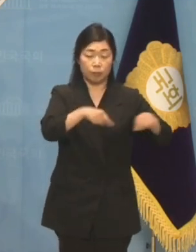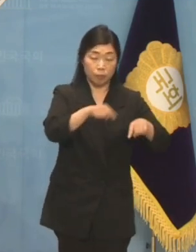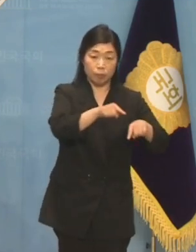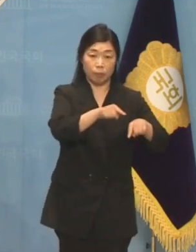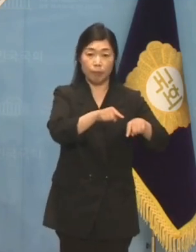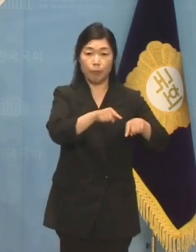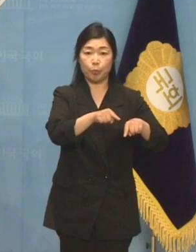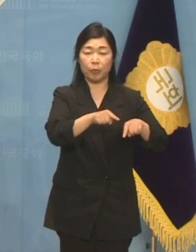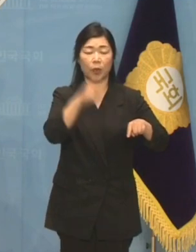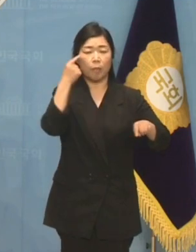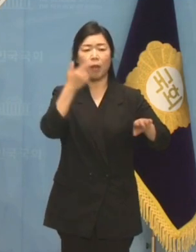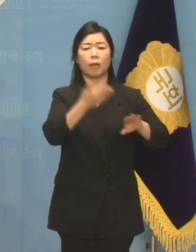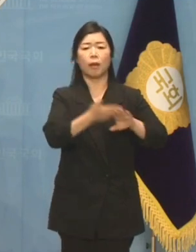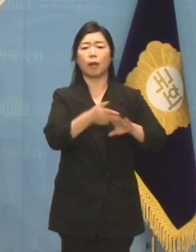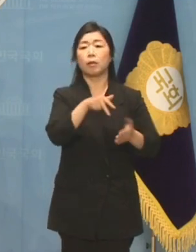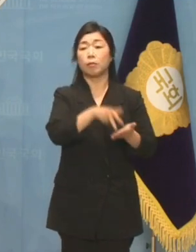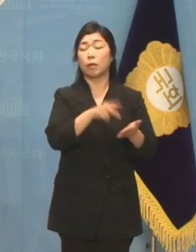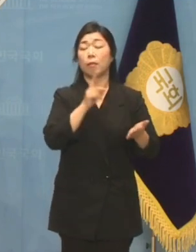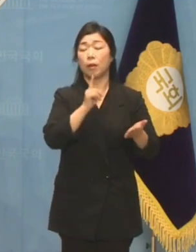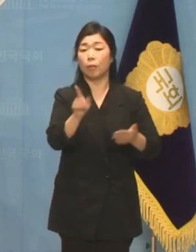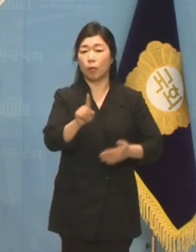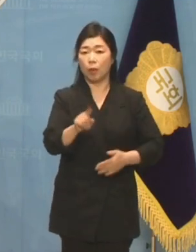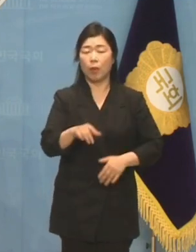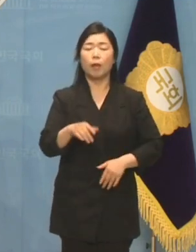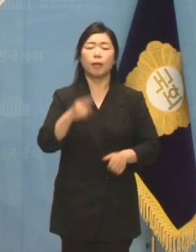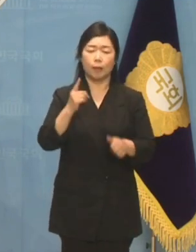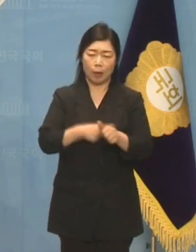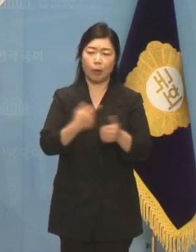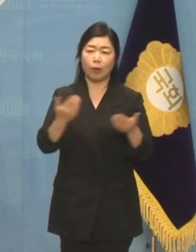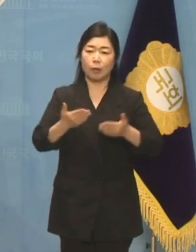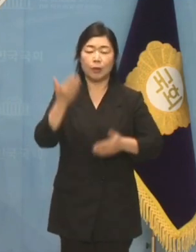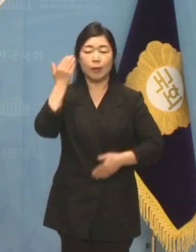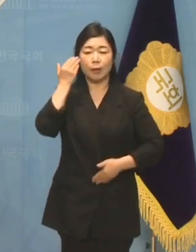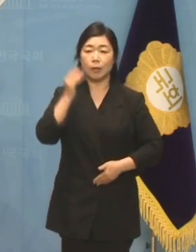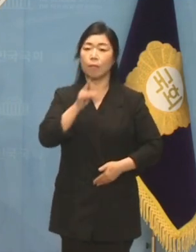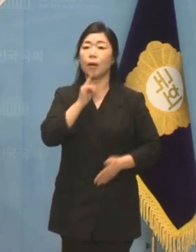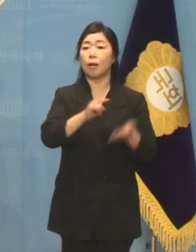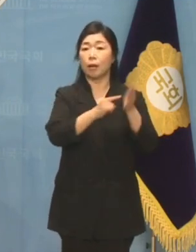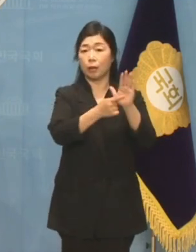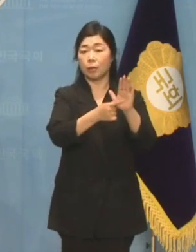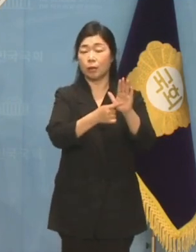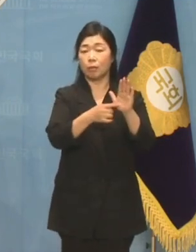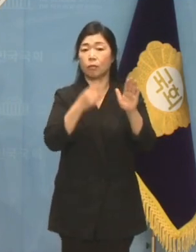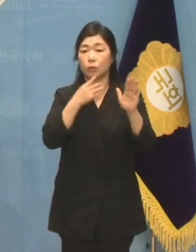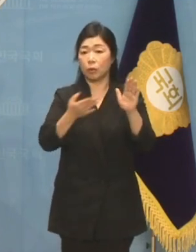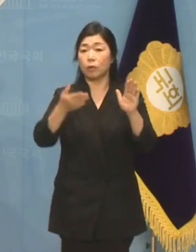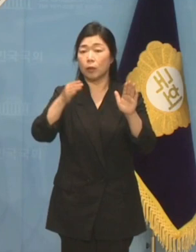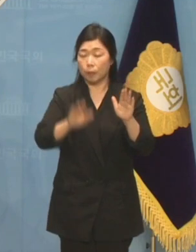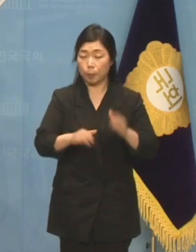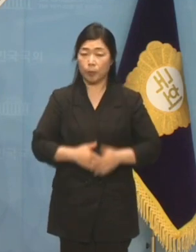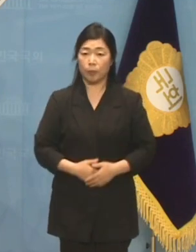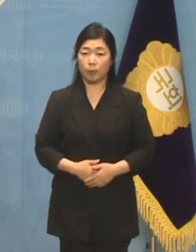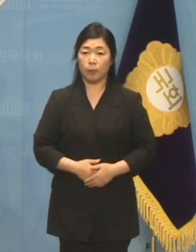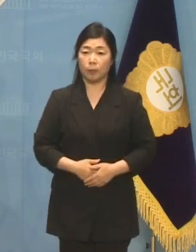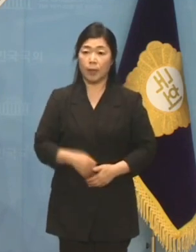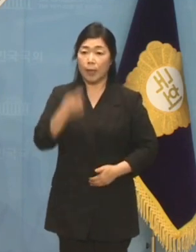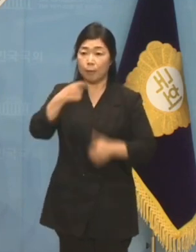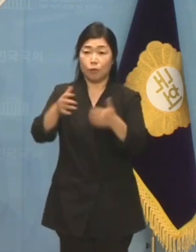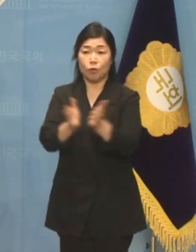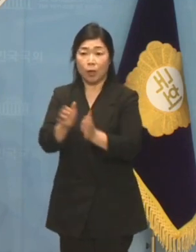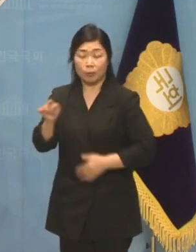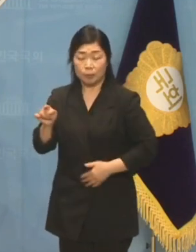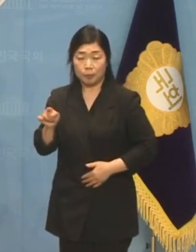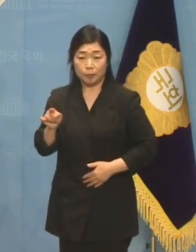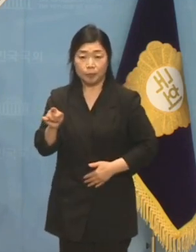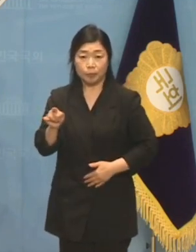반대한다는 것 역시 너무나 당연한 상식입니다. 그럼에도 민주당은 당대표가